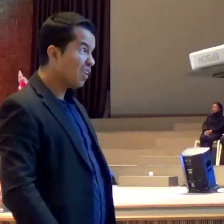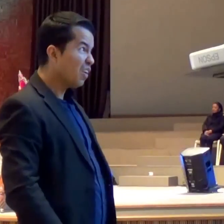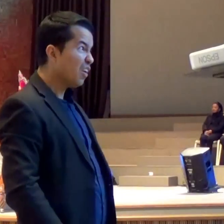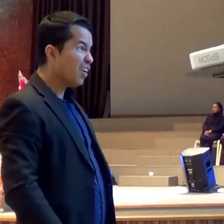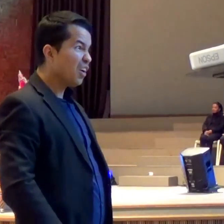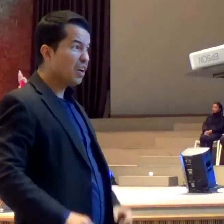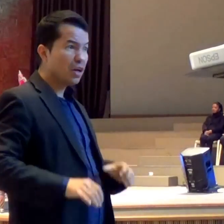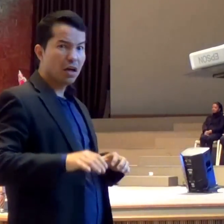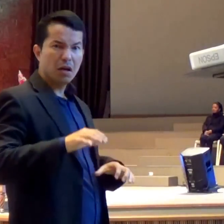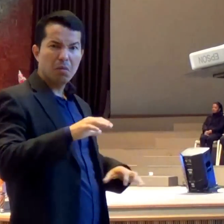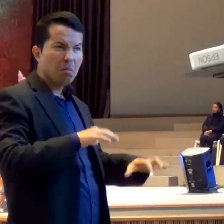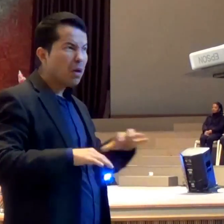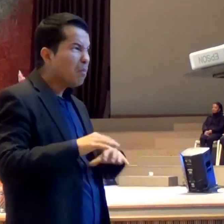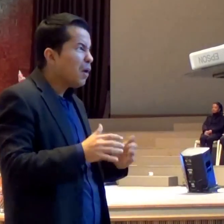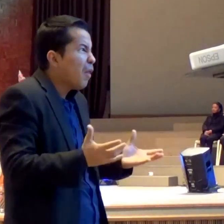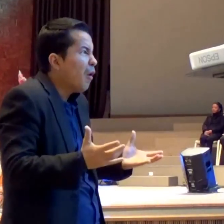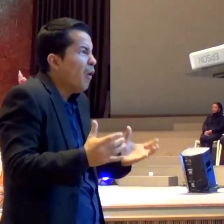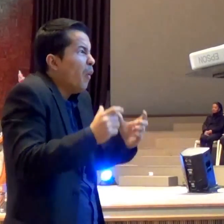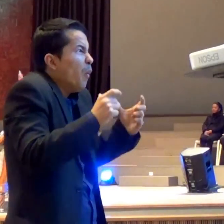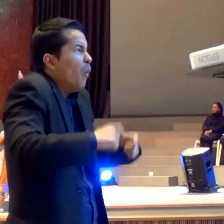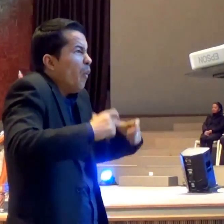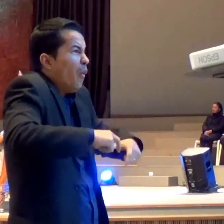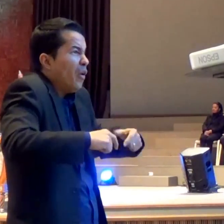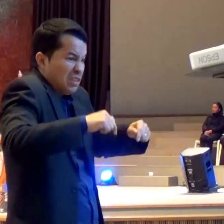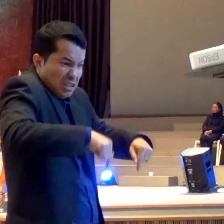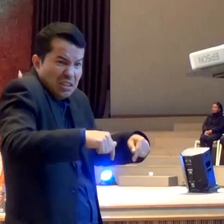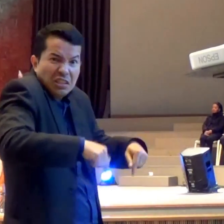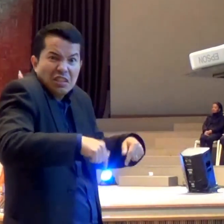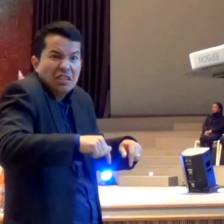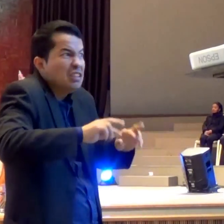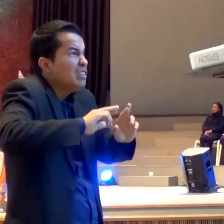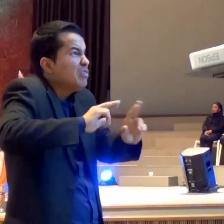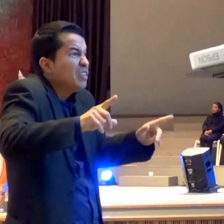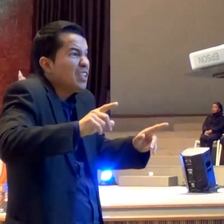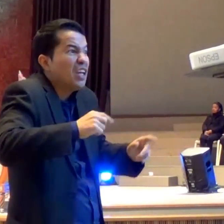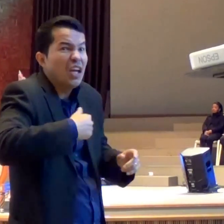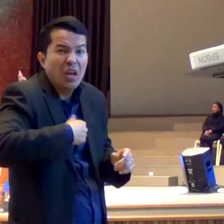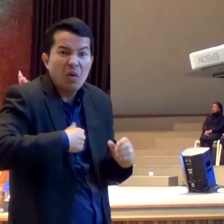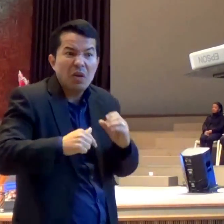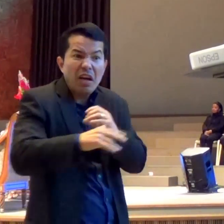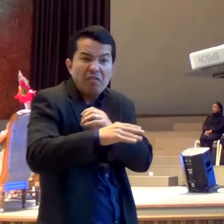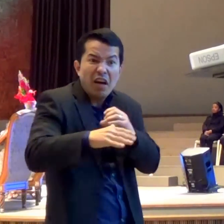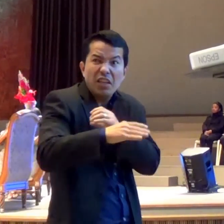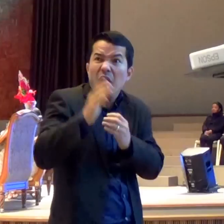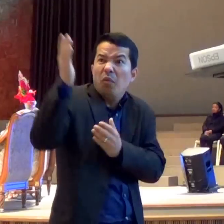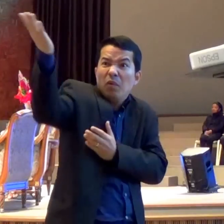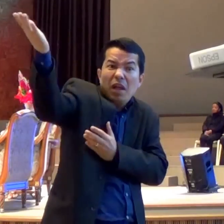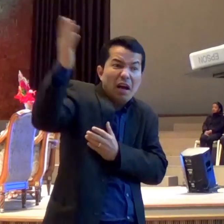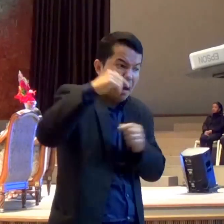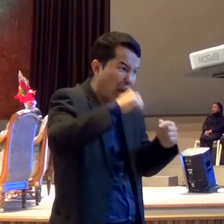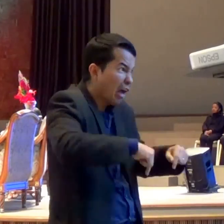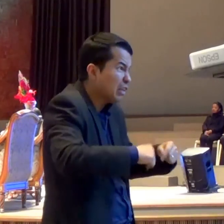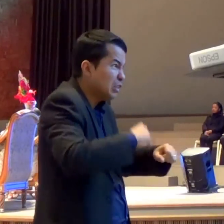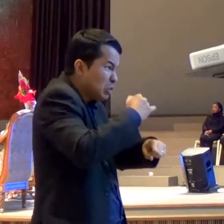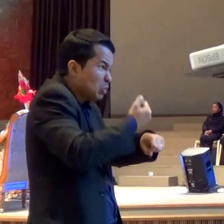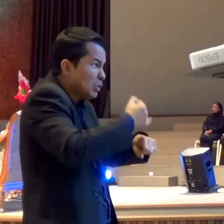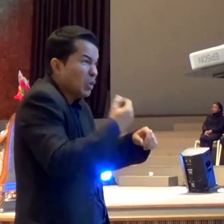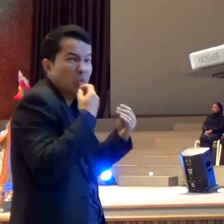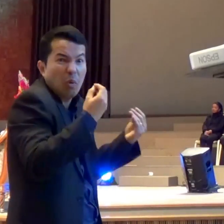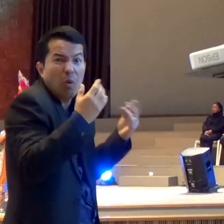Preparar onde? Porque eles estavam em campanha Eles estavam viajando A base deles era lá em Cafarnaum Eles não tinham